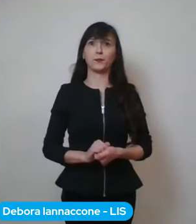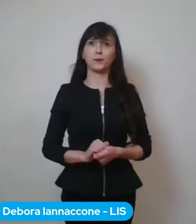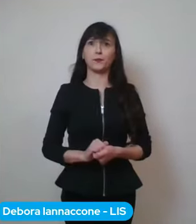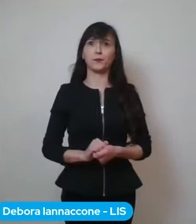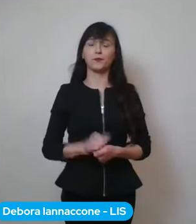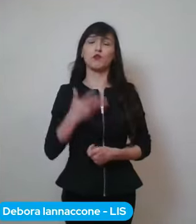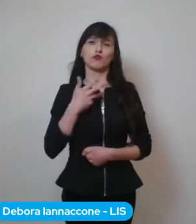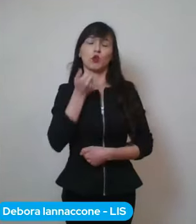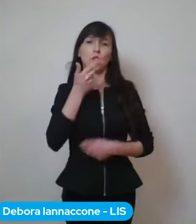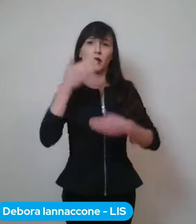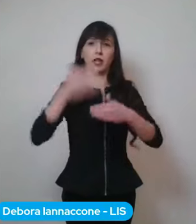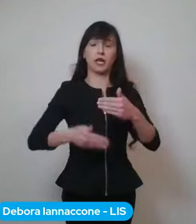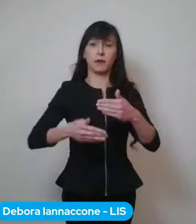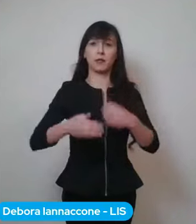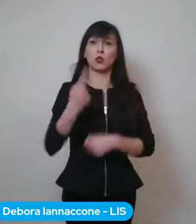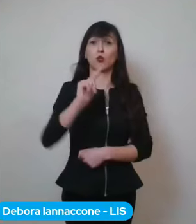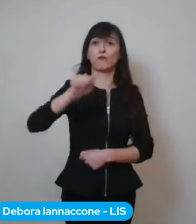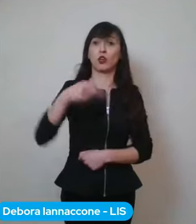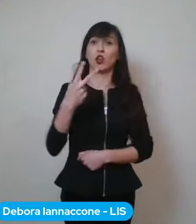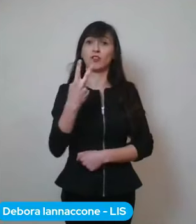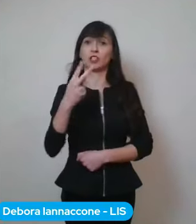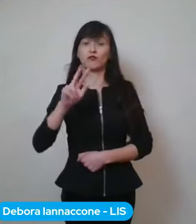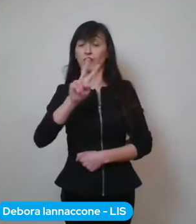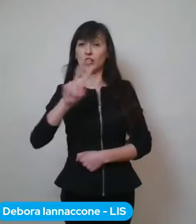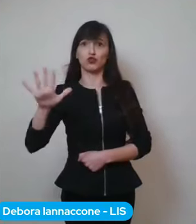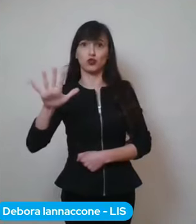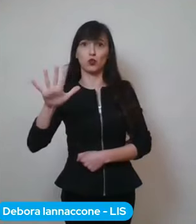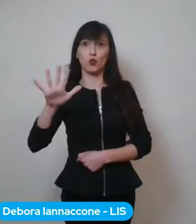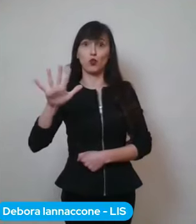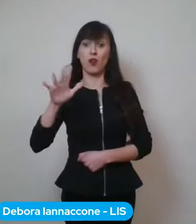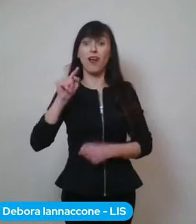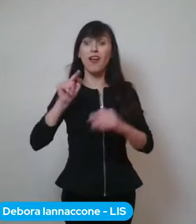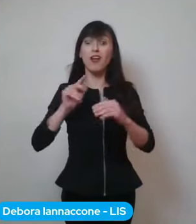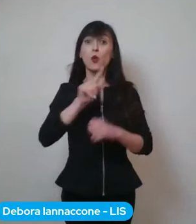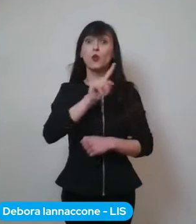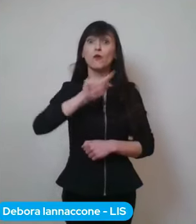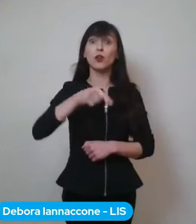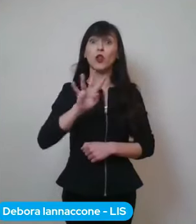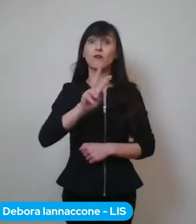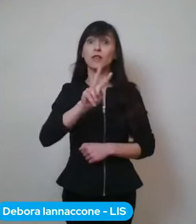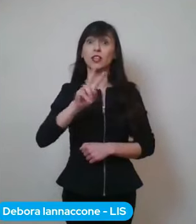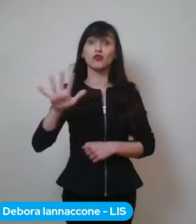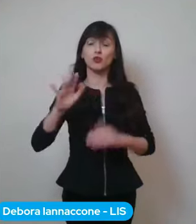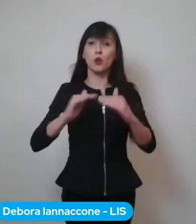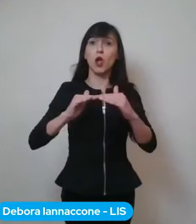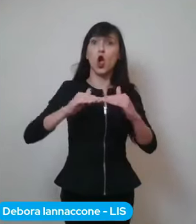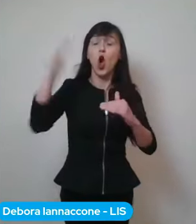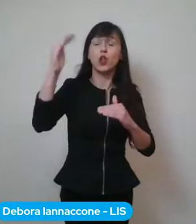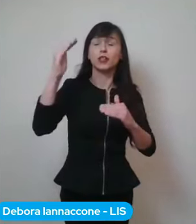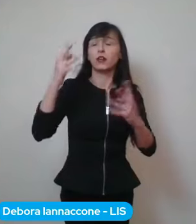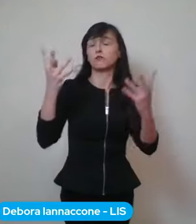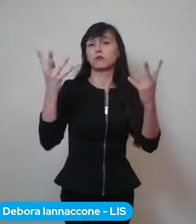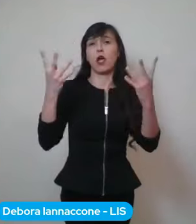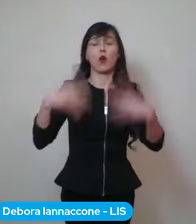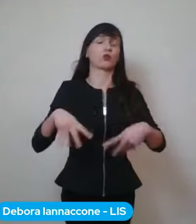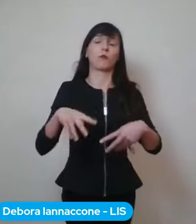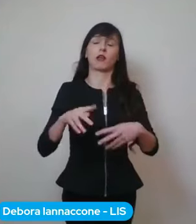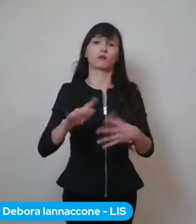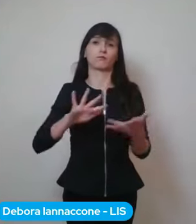numerico che è di 1,25 al di sopra del quale si passa automaticamente in zona rossa.